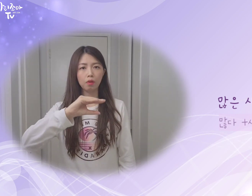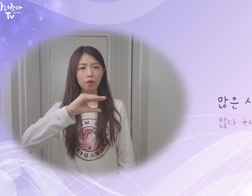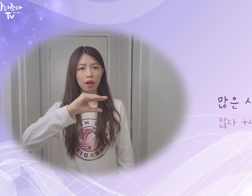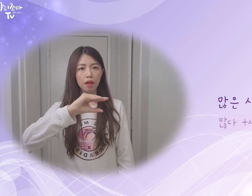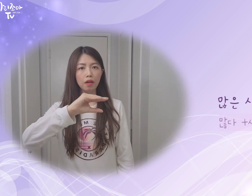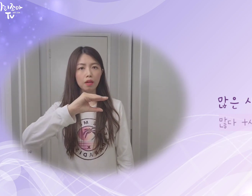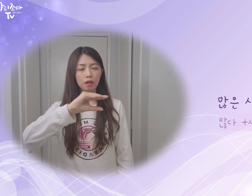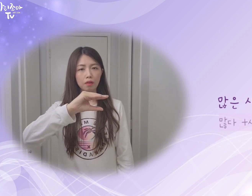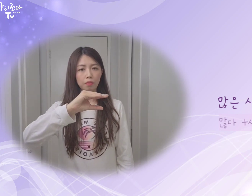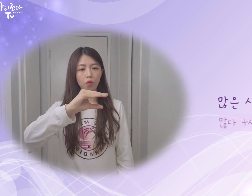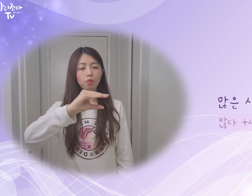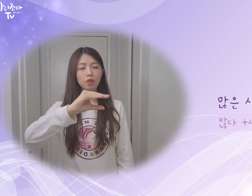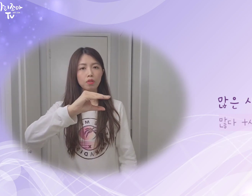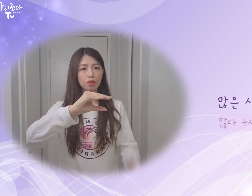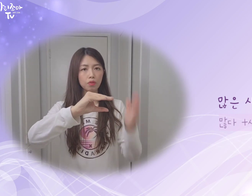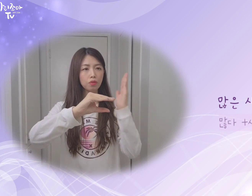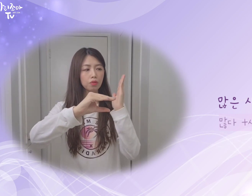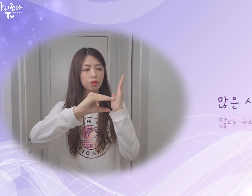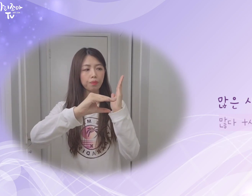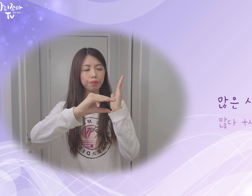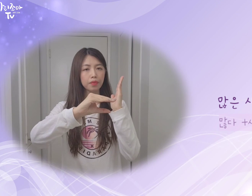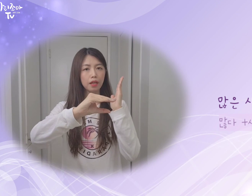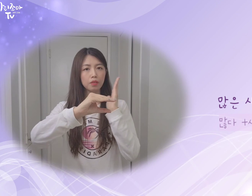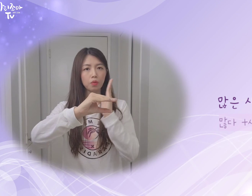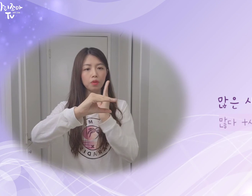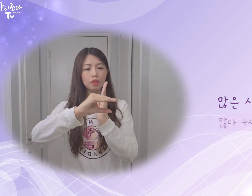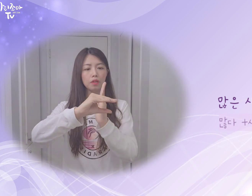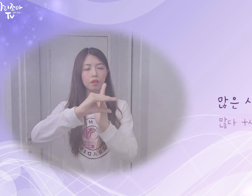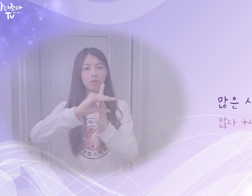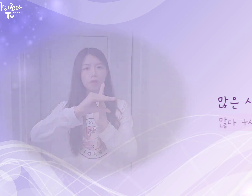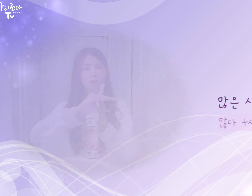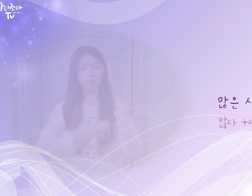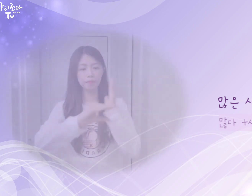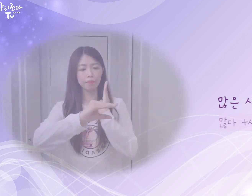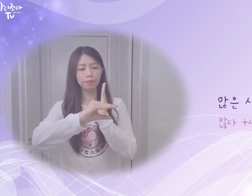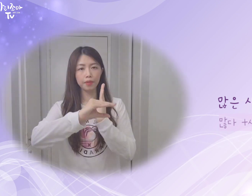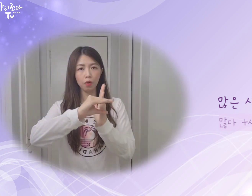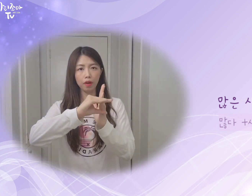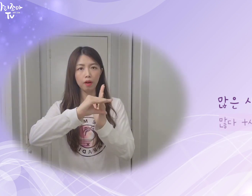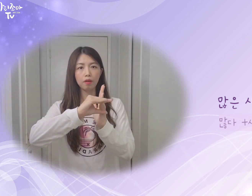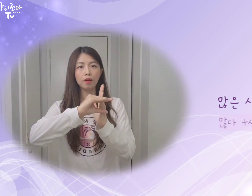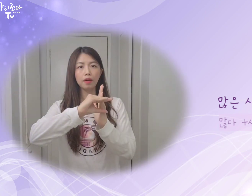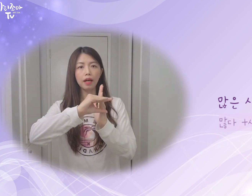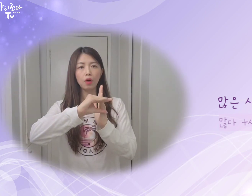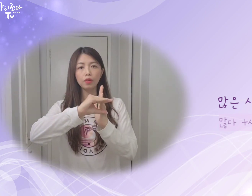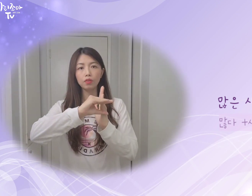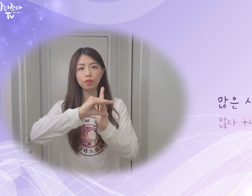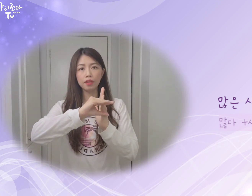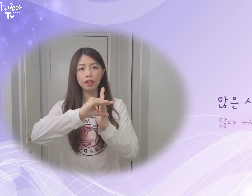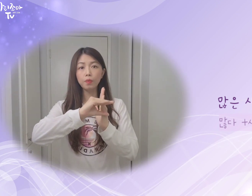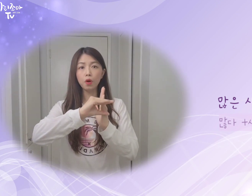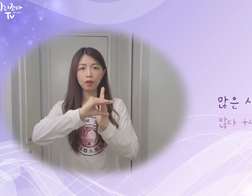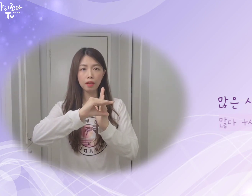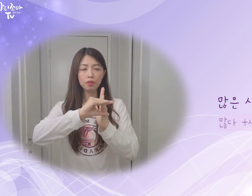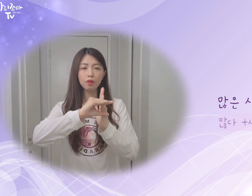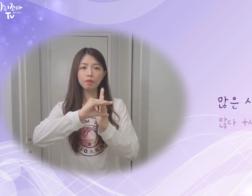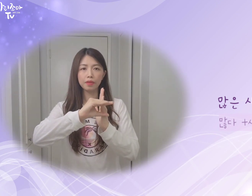이렇게. 왼손은 오므려 주시고. 다른 손은 이렇게. 뒤에서. 이렇게요. 가운데 중자를 표현한